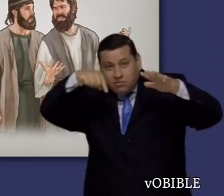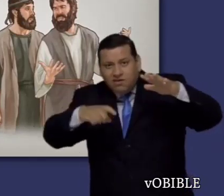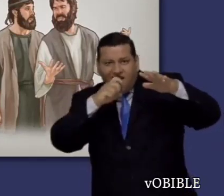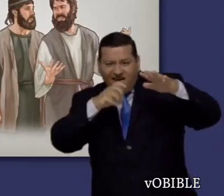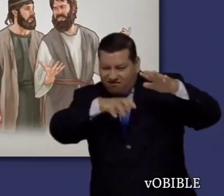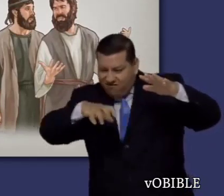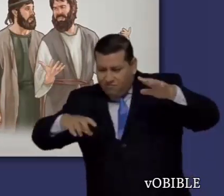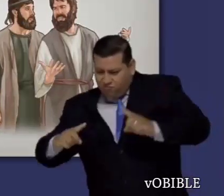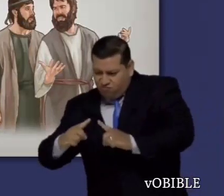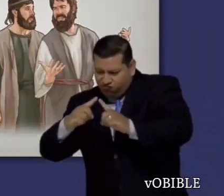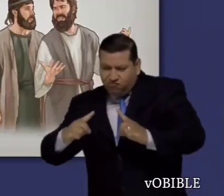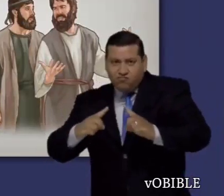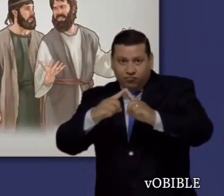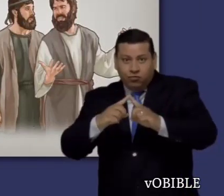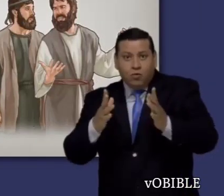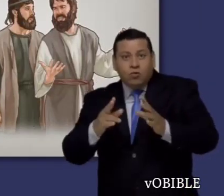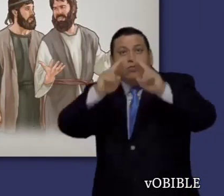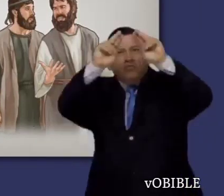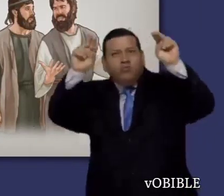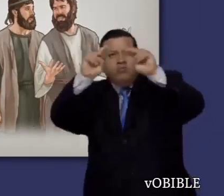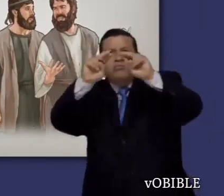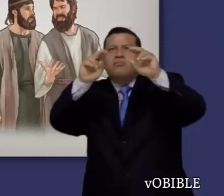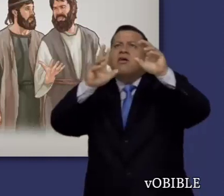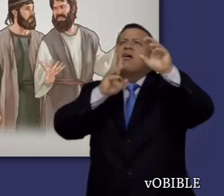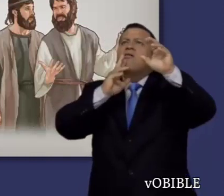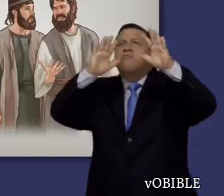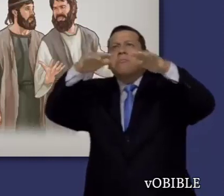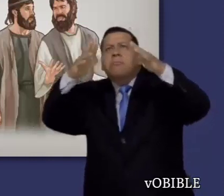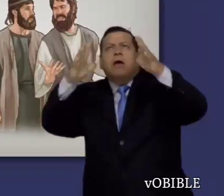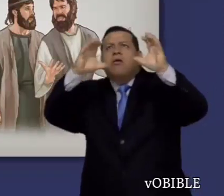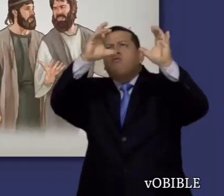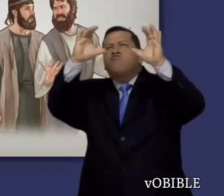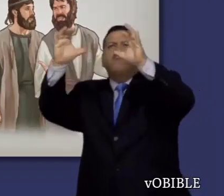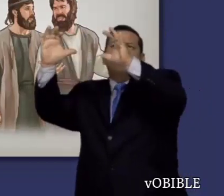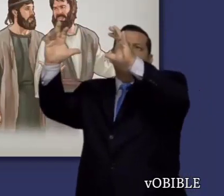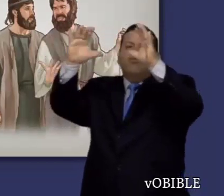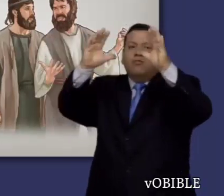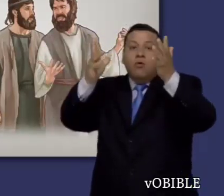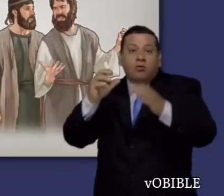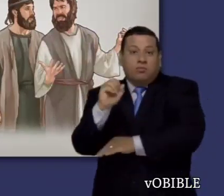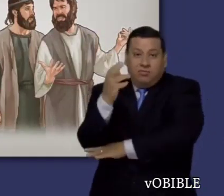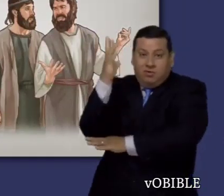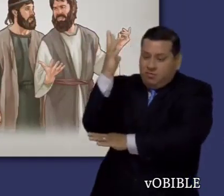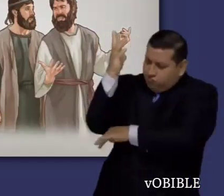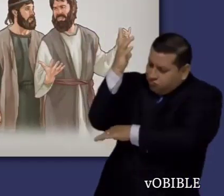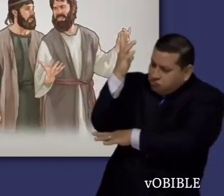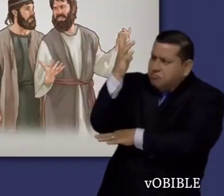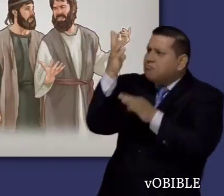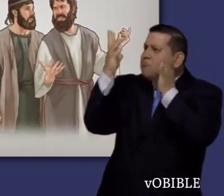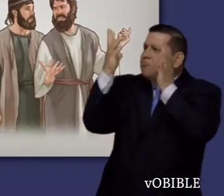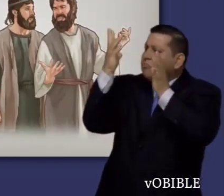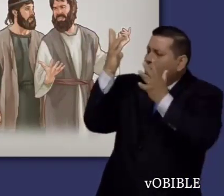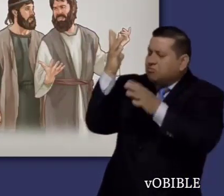congregación. Los llama rocas escondidas bajo el agua, nubes sin agua llevadas de acá para allá por el viento,